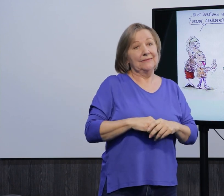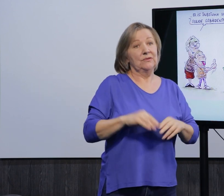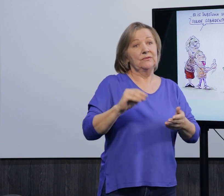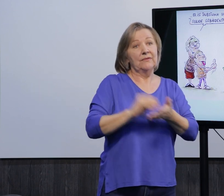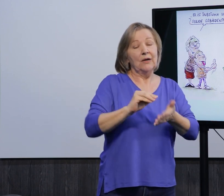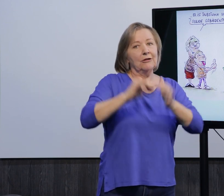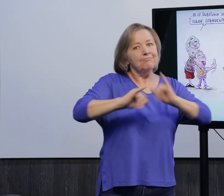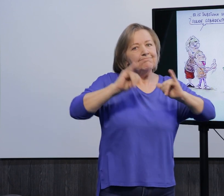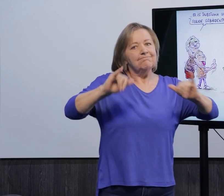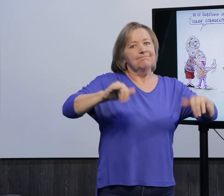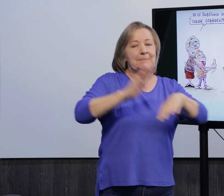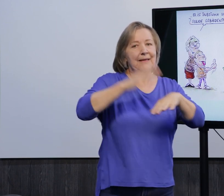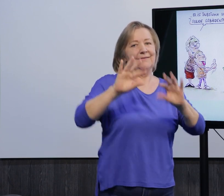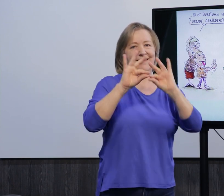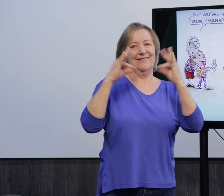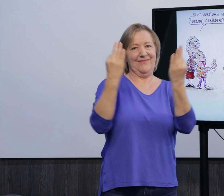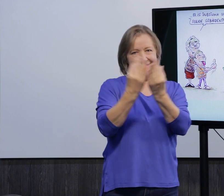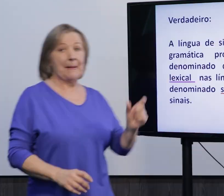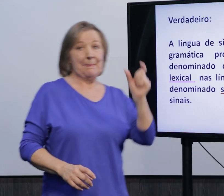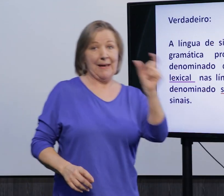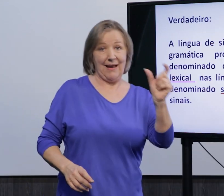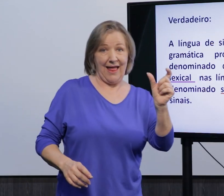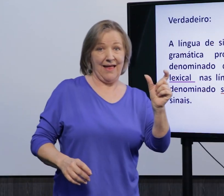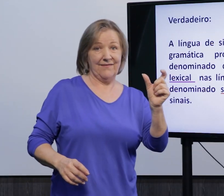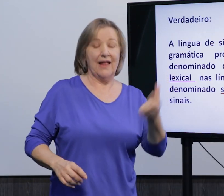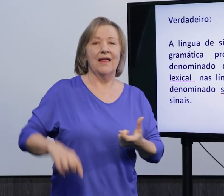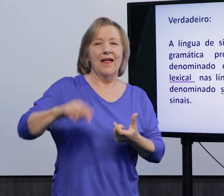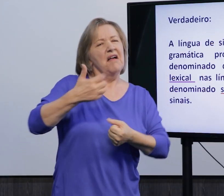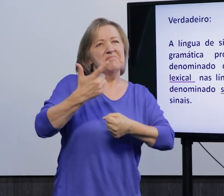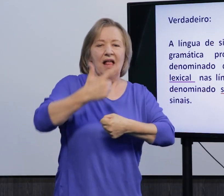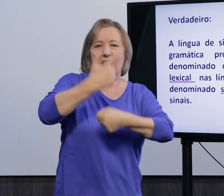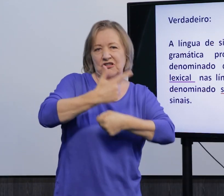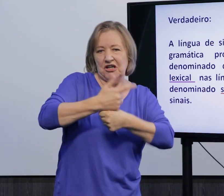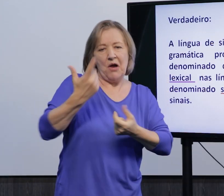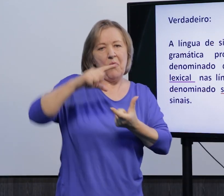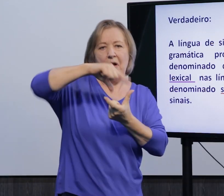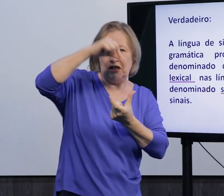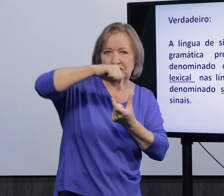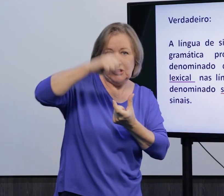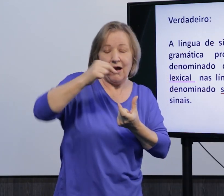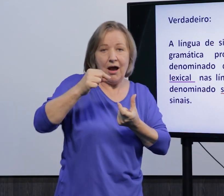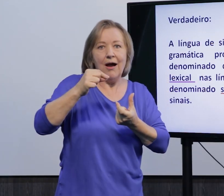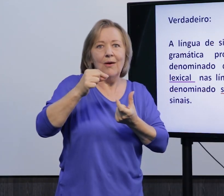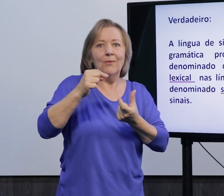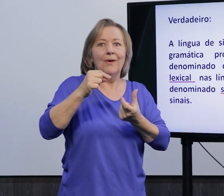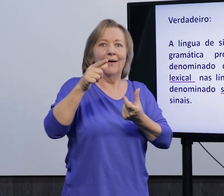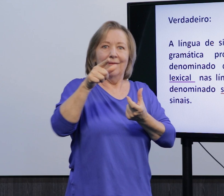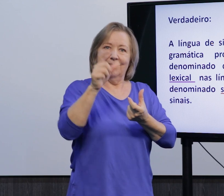língua de sinais, né, então falta essa informação, né, também em relação à família. Então, as palavras, né, ou os